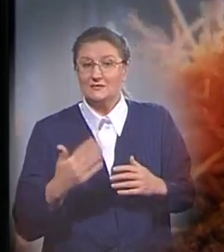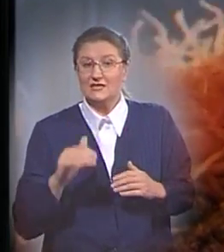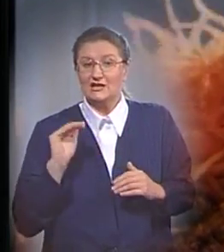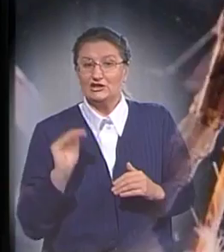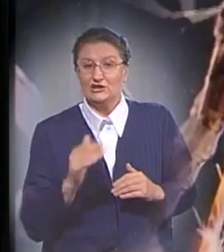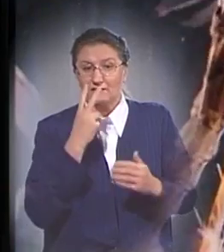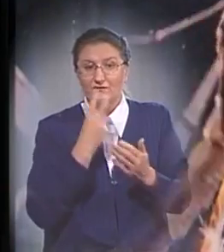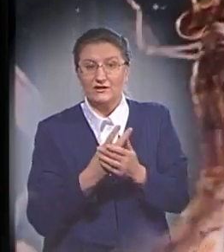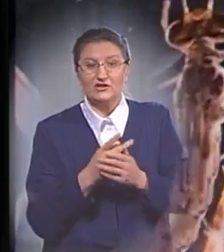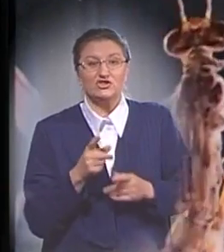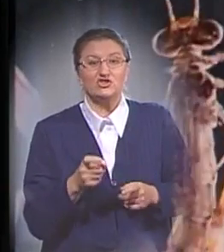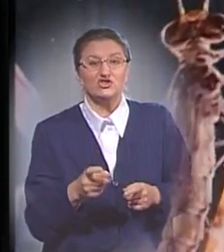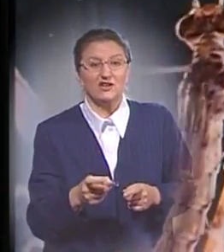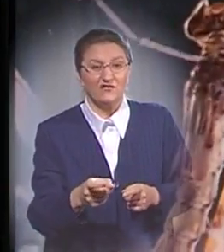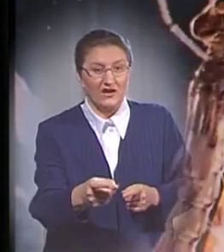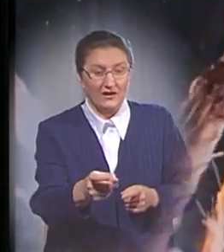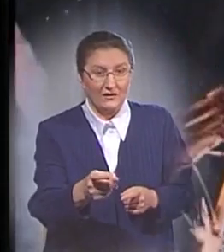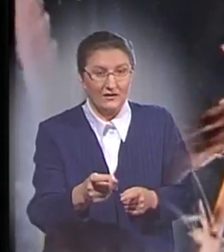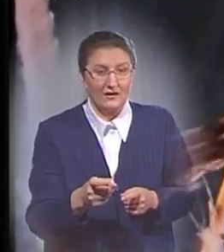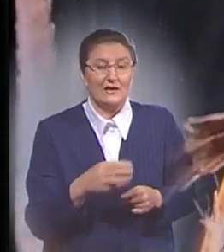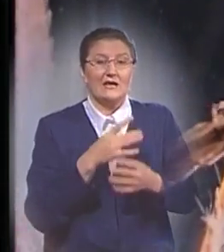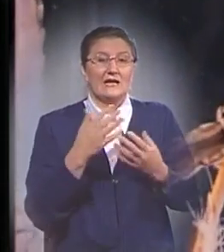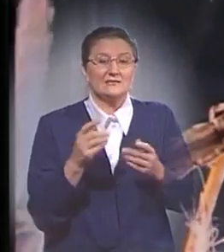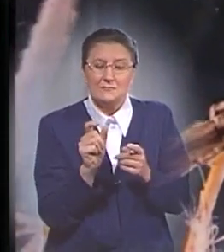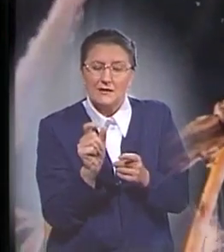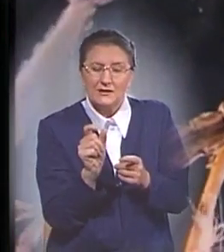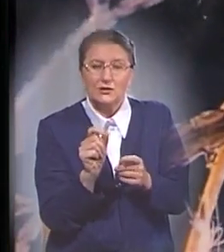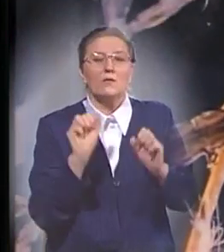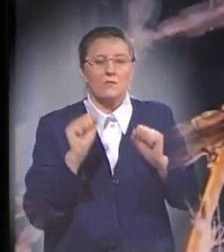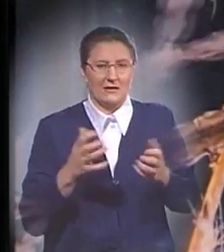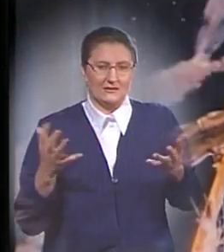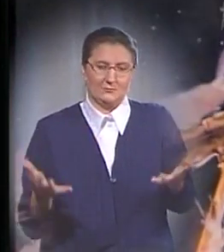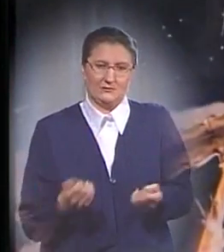видов червей и большинство насекомых могли спастись и без ковчега.